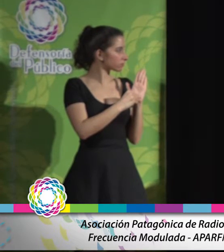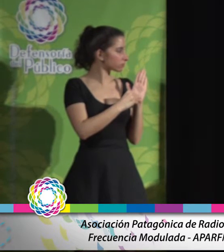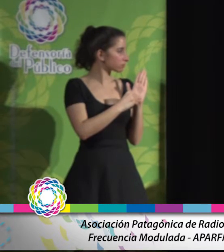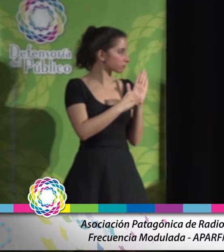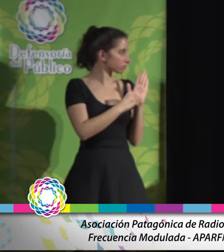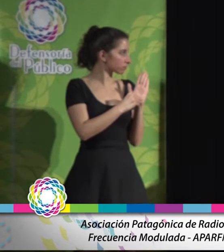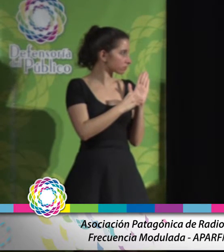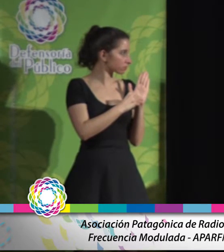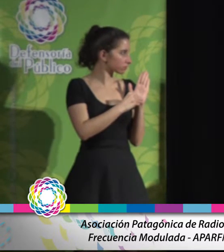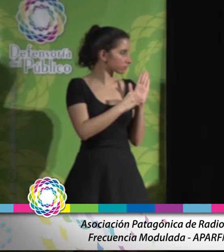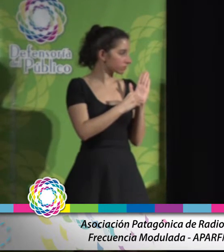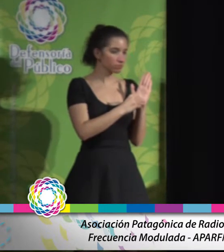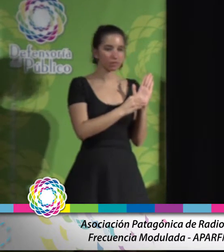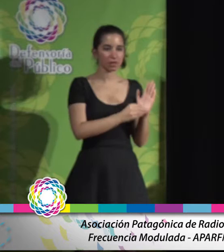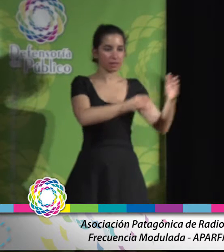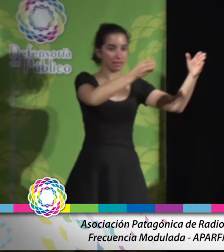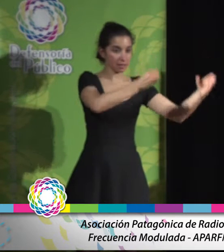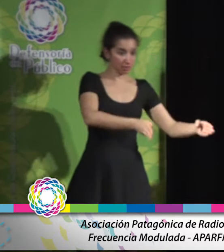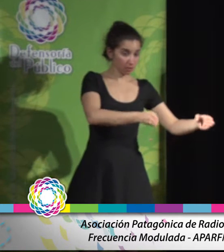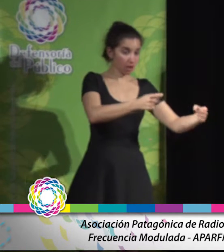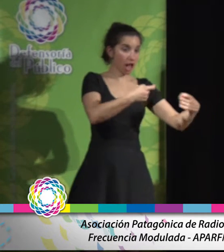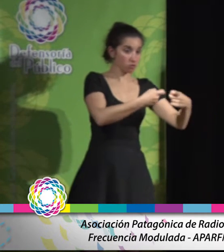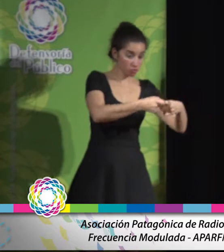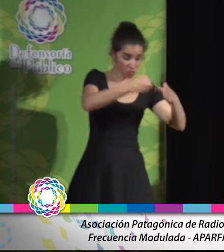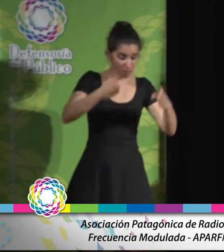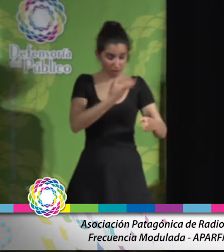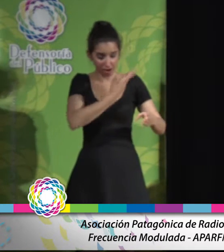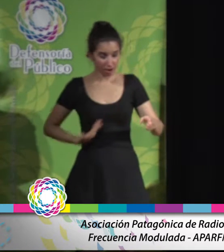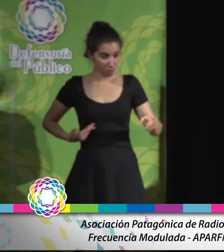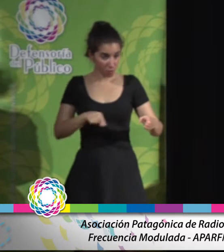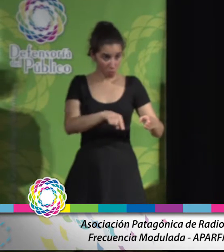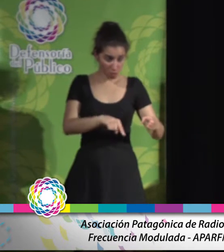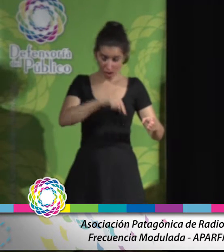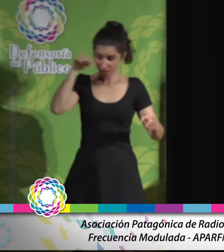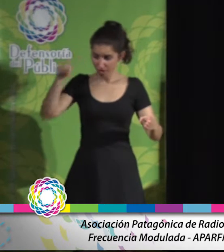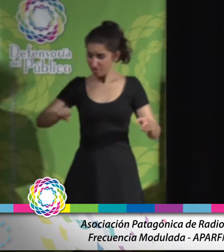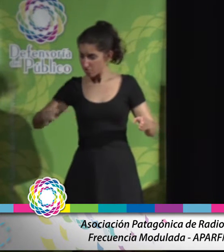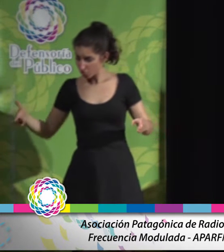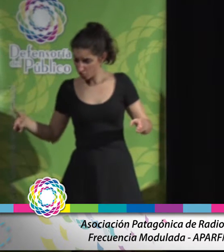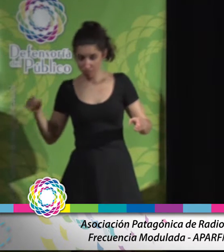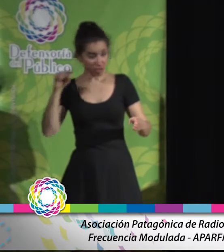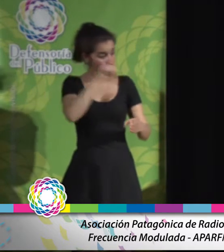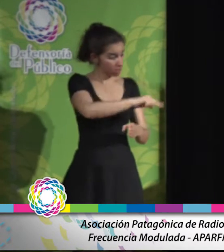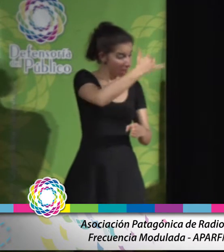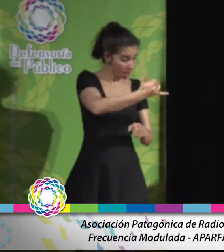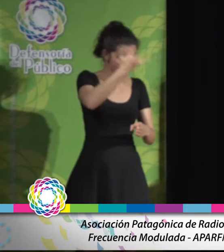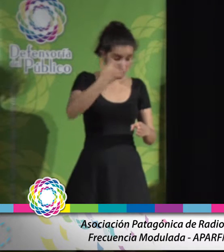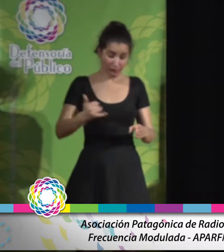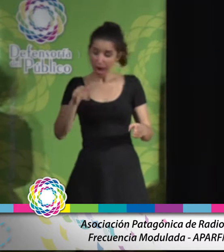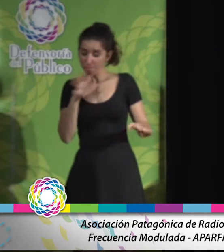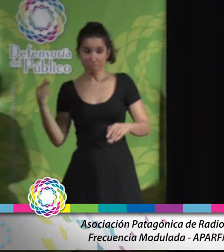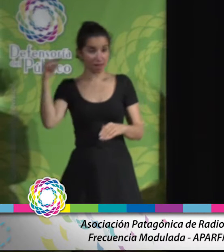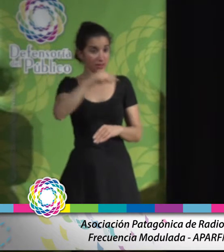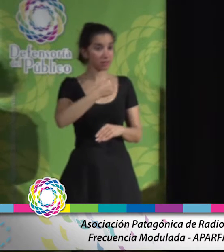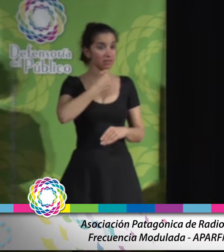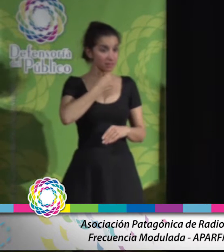tienen los otros dos sectores, repito, nada más que lo que precisamente tienen los otros dos sectores por las cuales